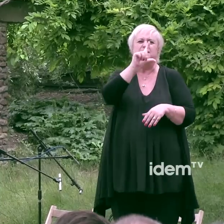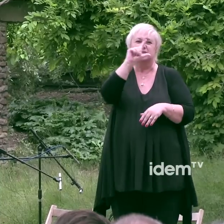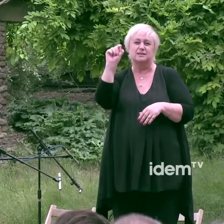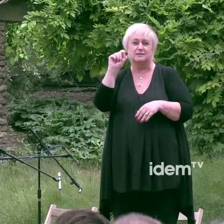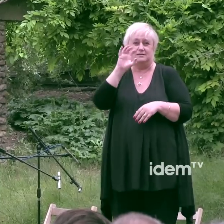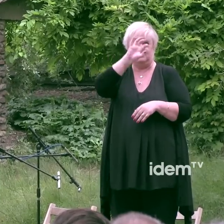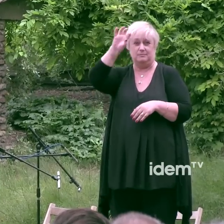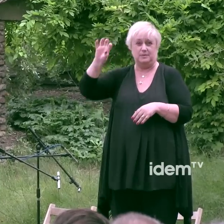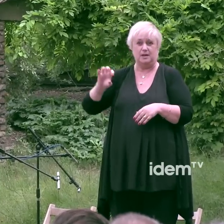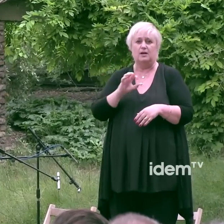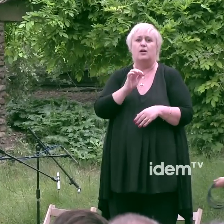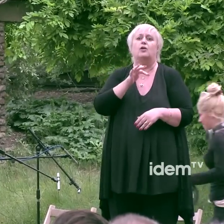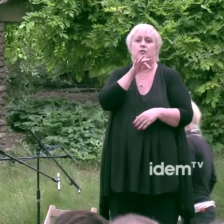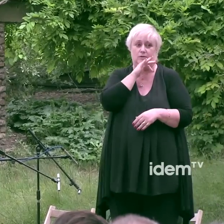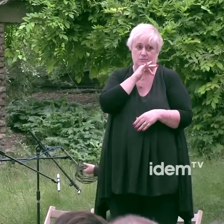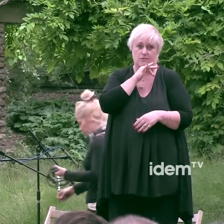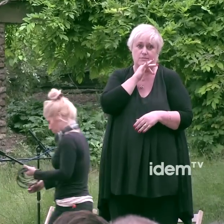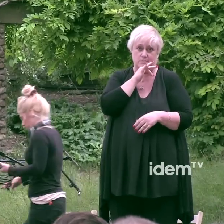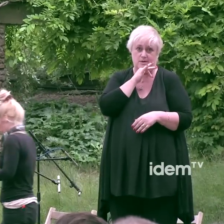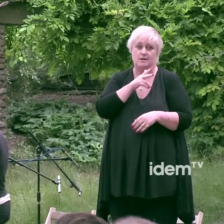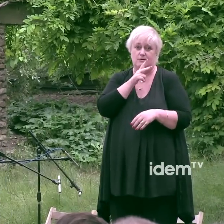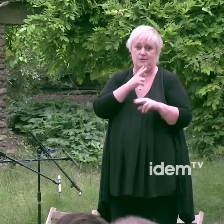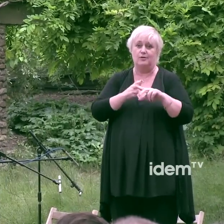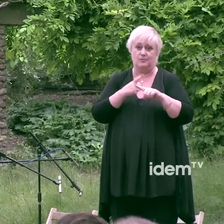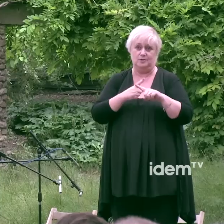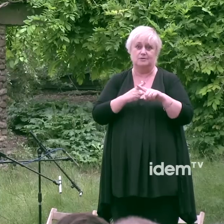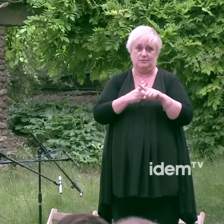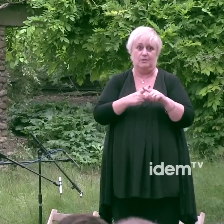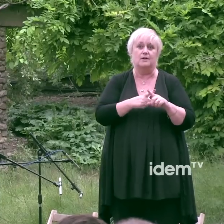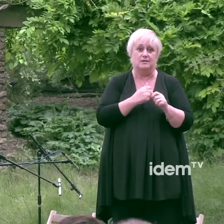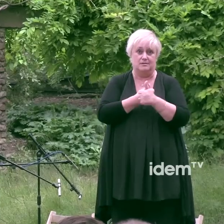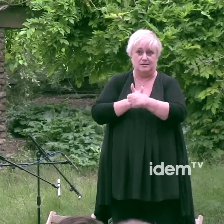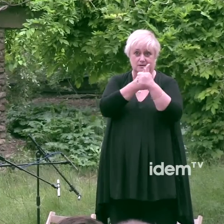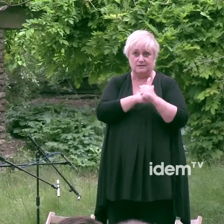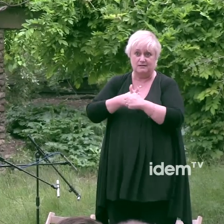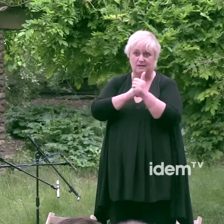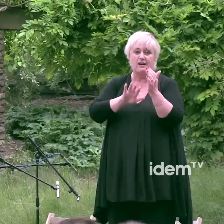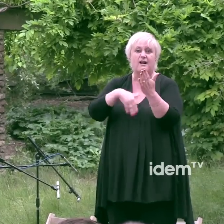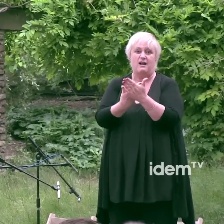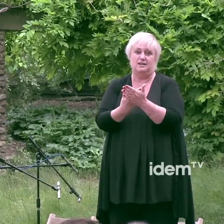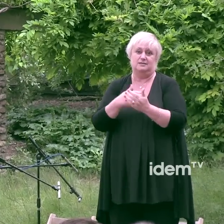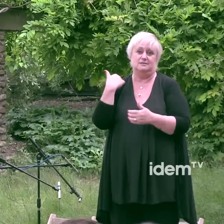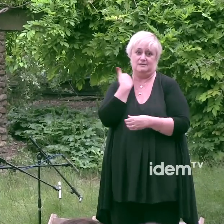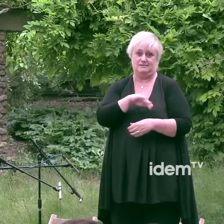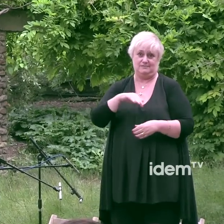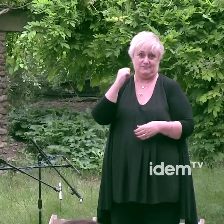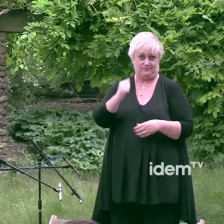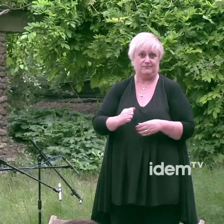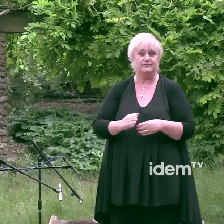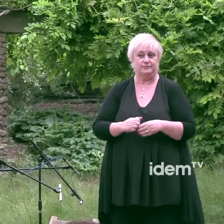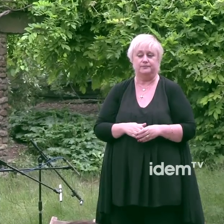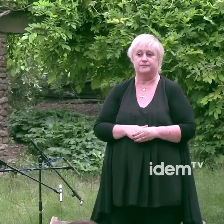'homosexualitat encara és perseguida i en alguns castigada amb la pena de mort. Només cal mirar la inusitada violència